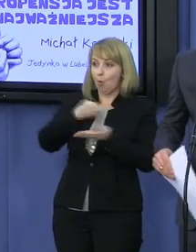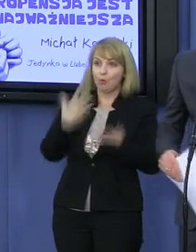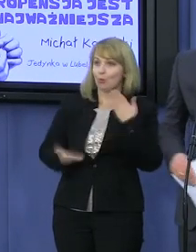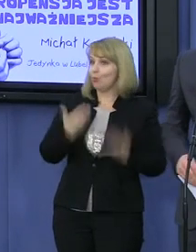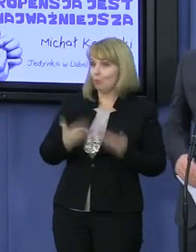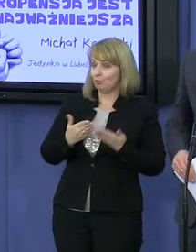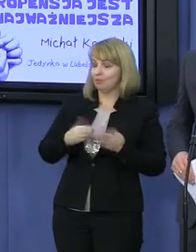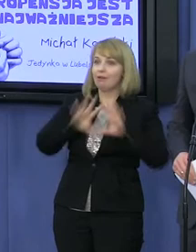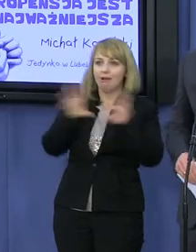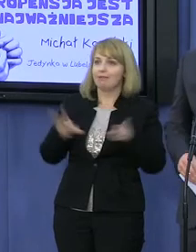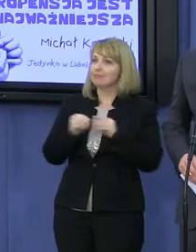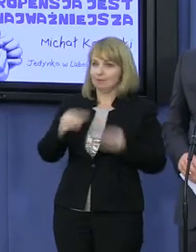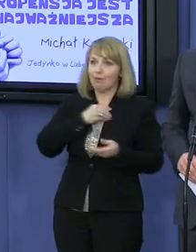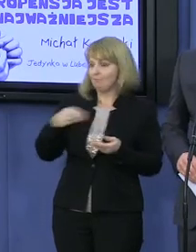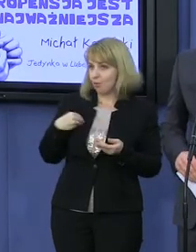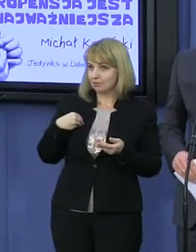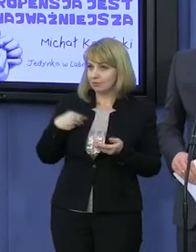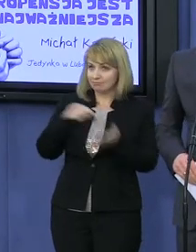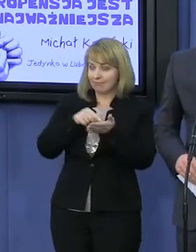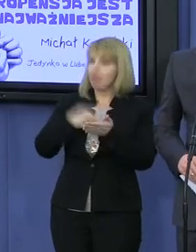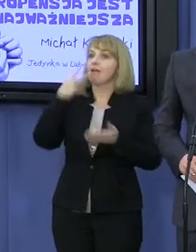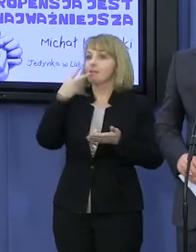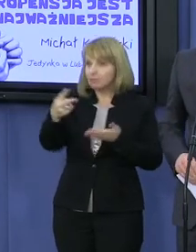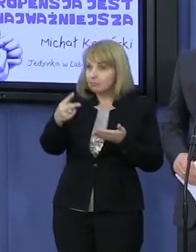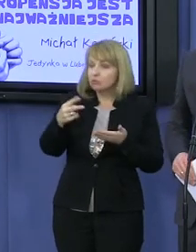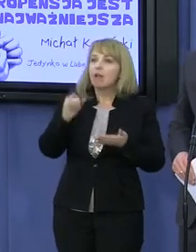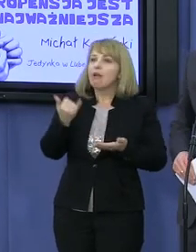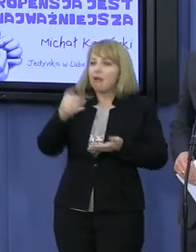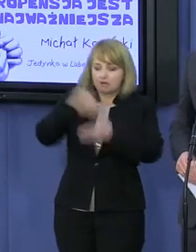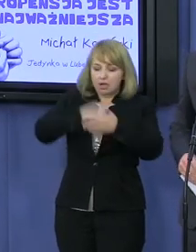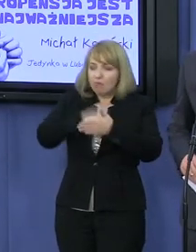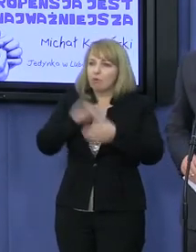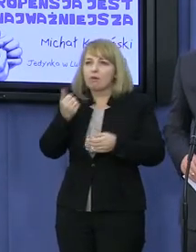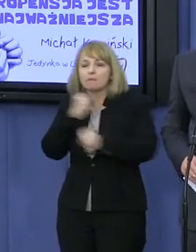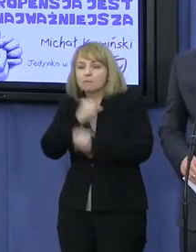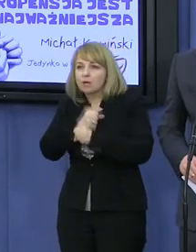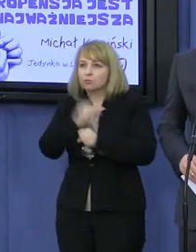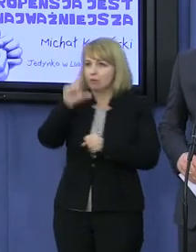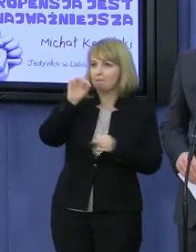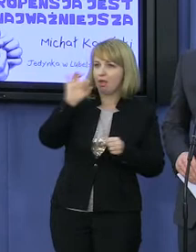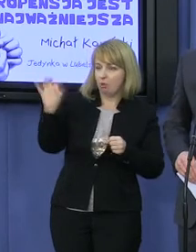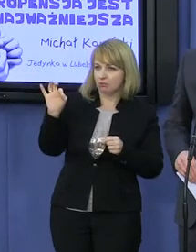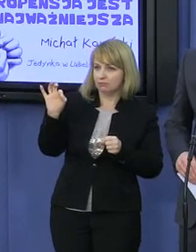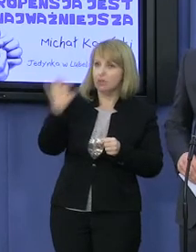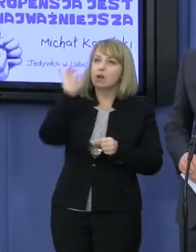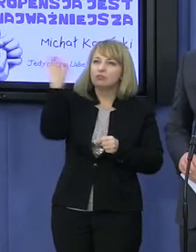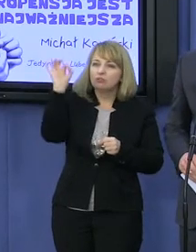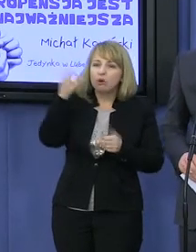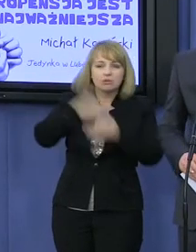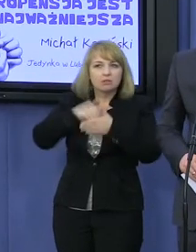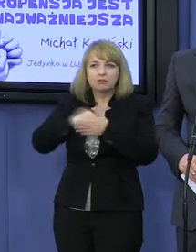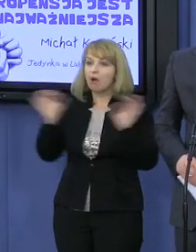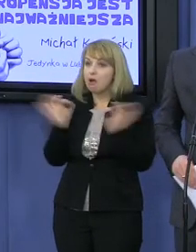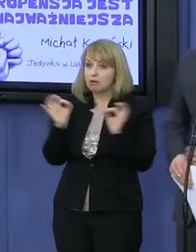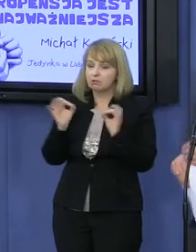jak i w całej Polsce, bo zobaczyli tak naprawdę, na czym polega Platforma Obywatelska, a także czym kierują się kandydaci z listy